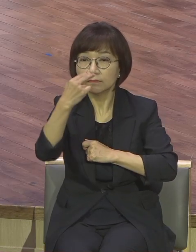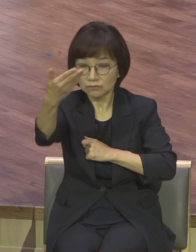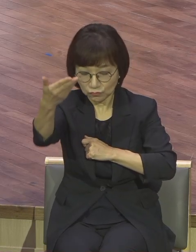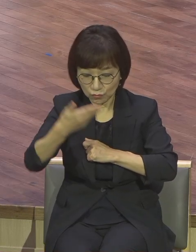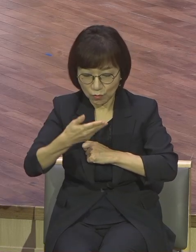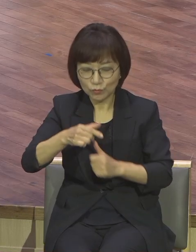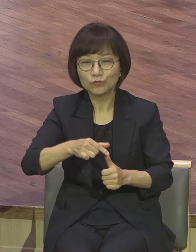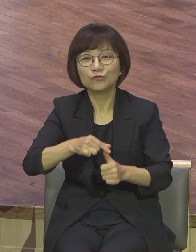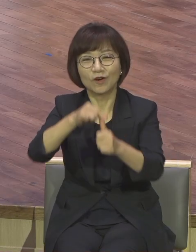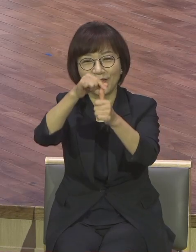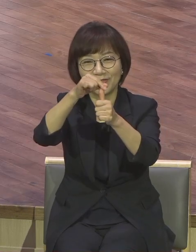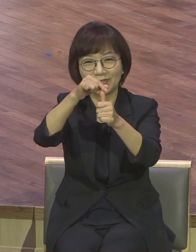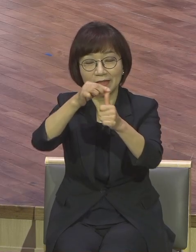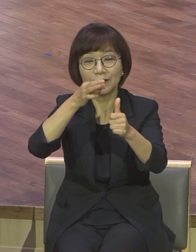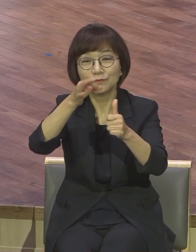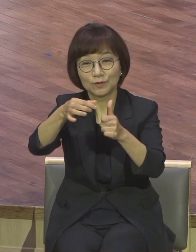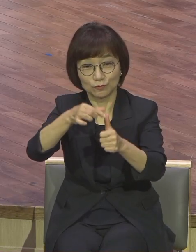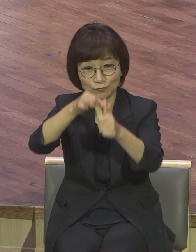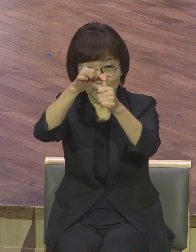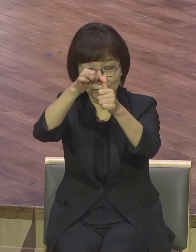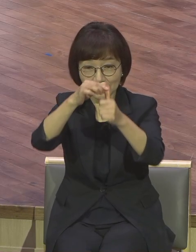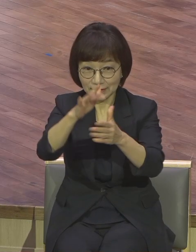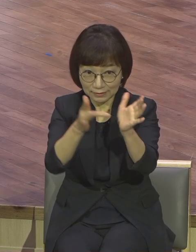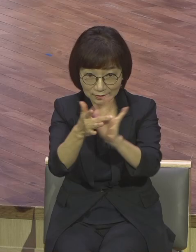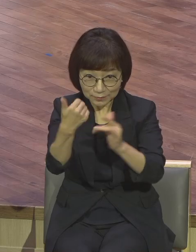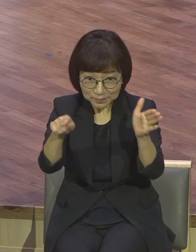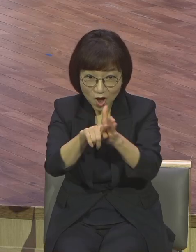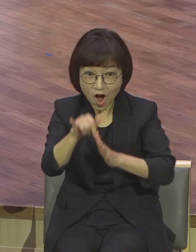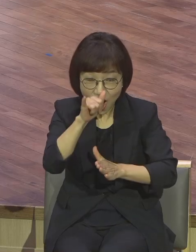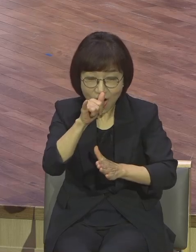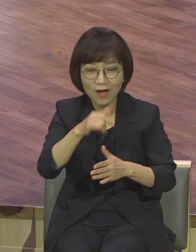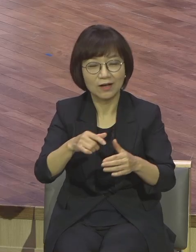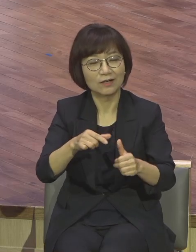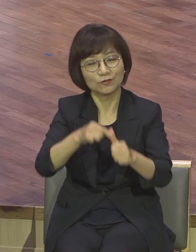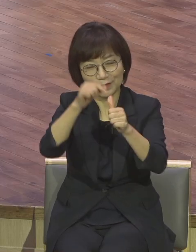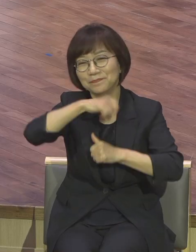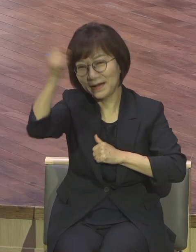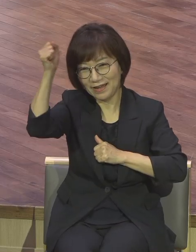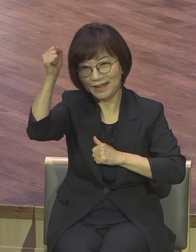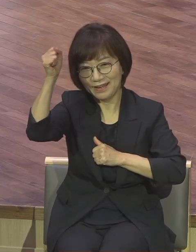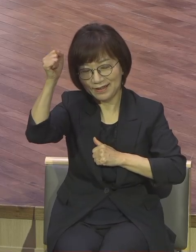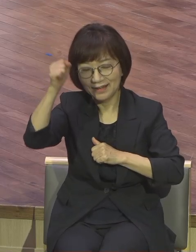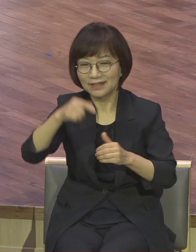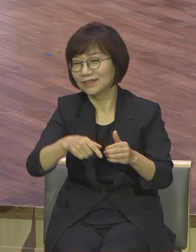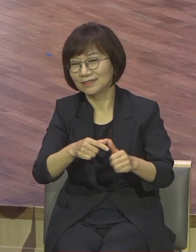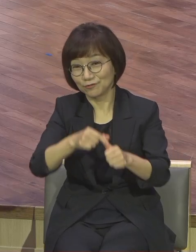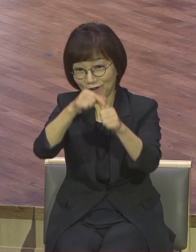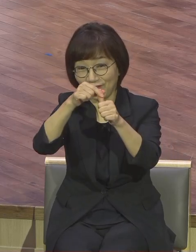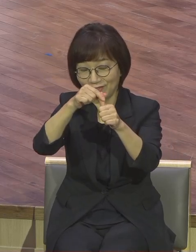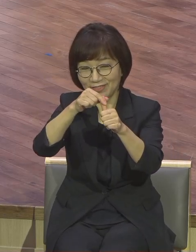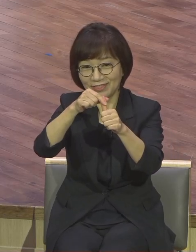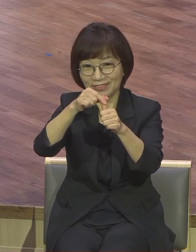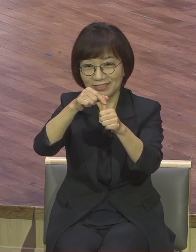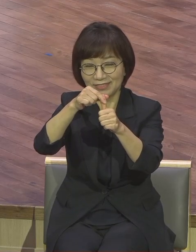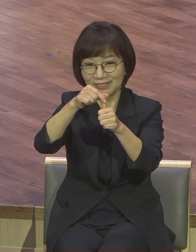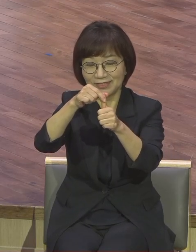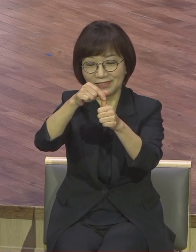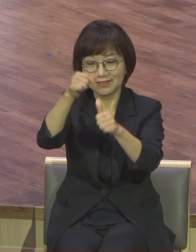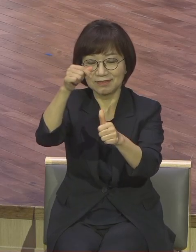사람은 세상에서 구원받았어요 세상에 멸망할 때 우리는 구원받습니다 이